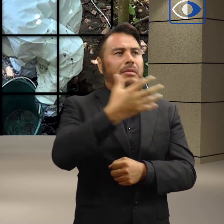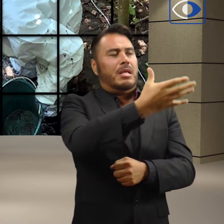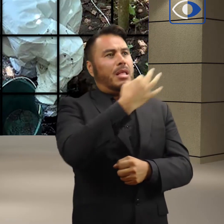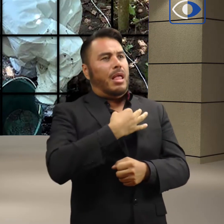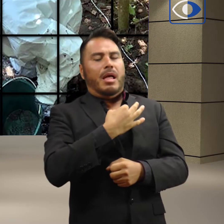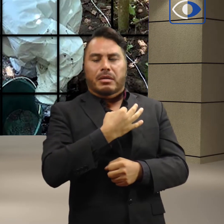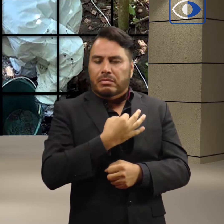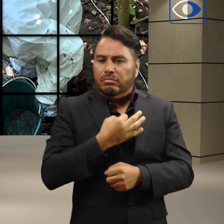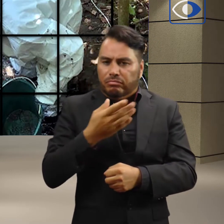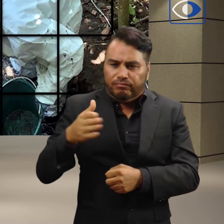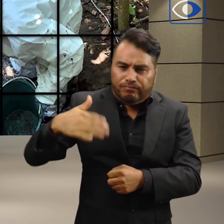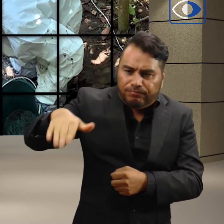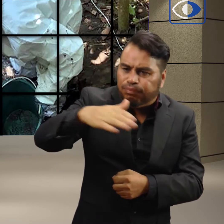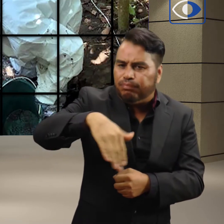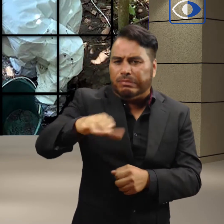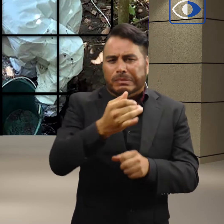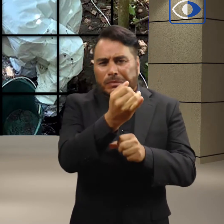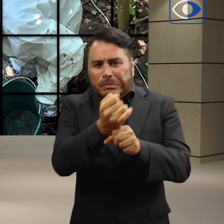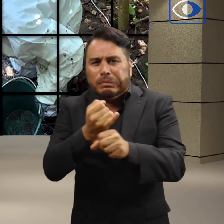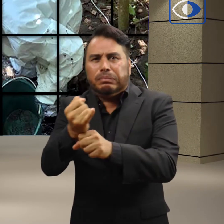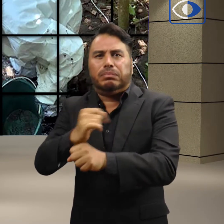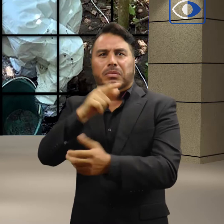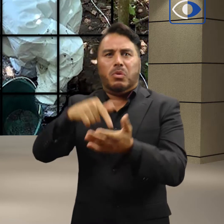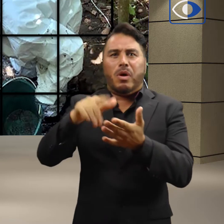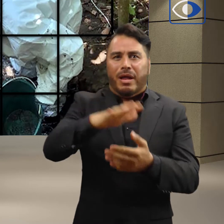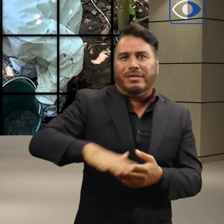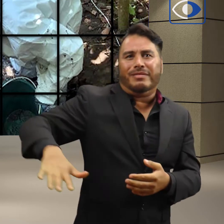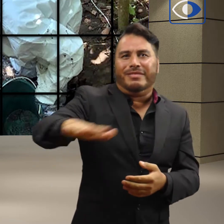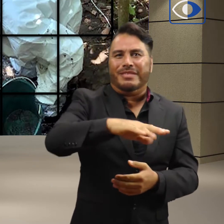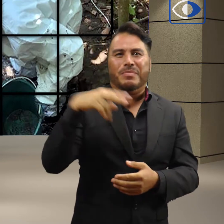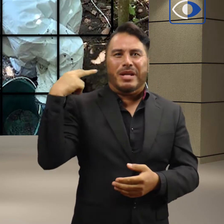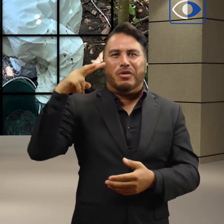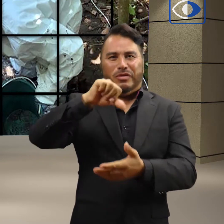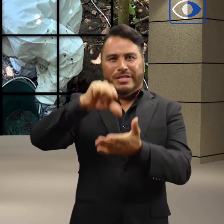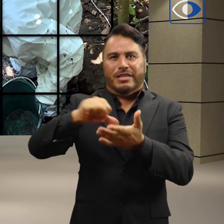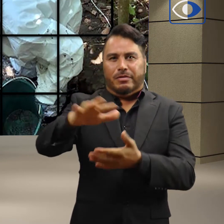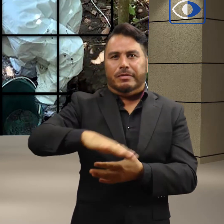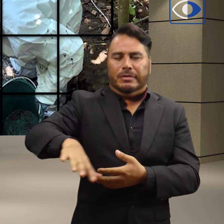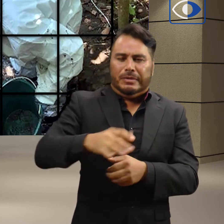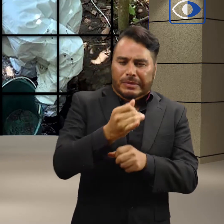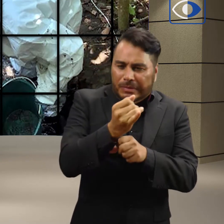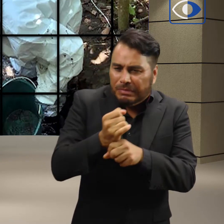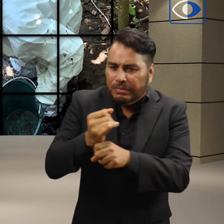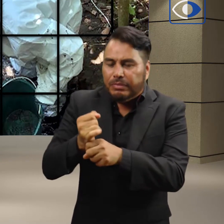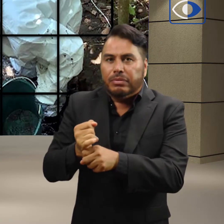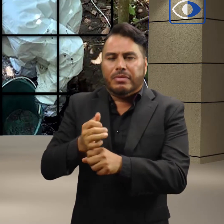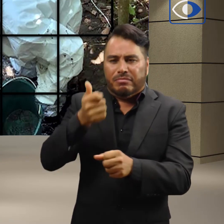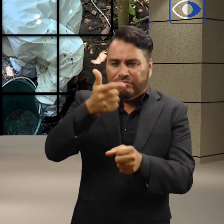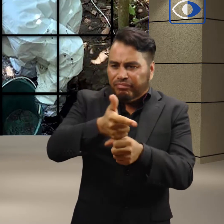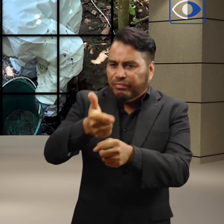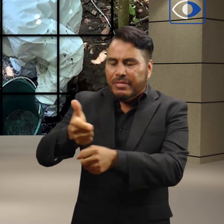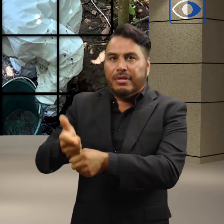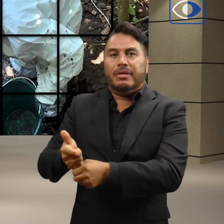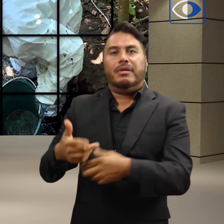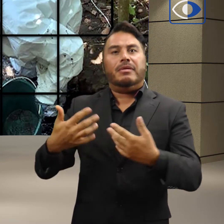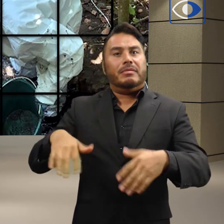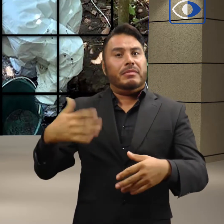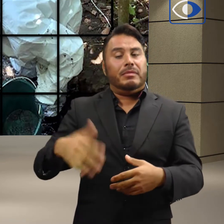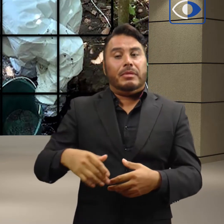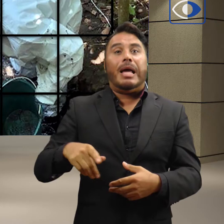con un testimonio de la ubicación exacta, comenzaron los trabajos de investigación en la zona centro de Veracruz. Informó que hasta